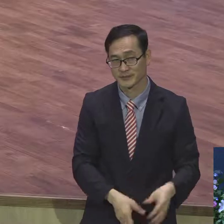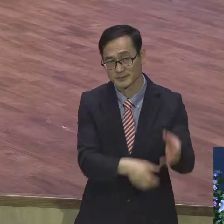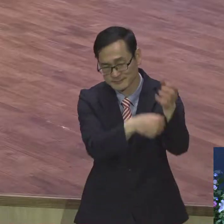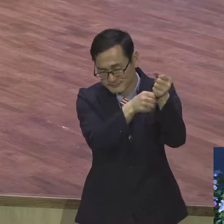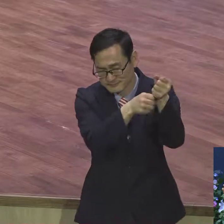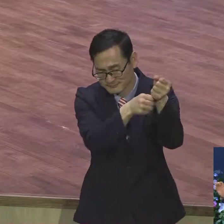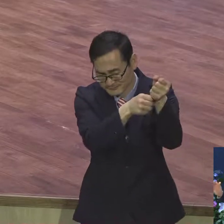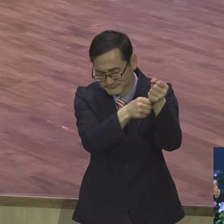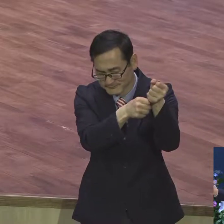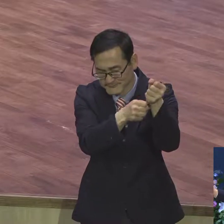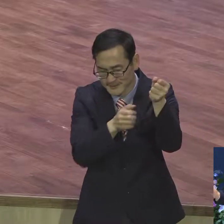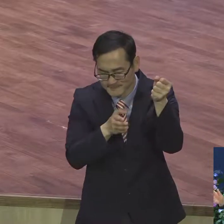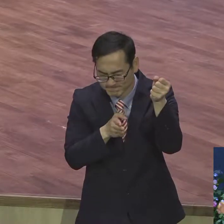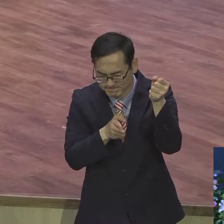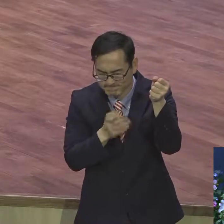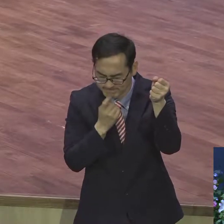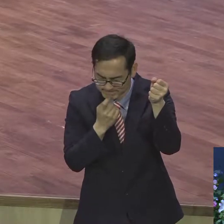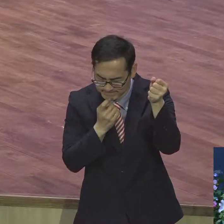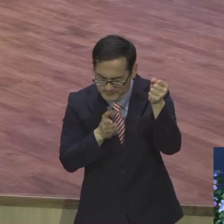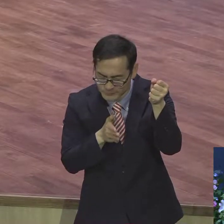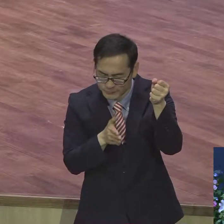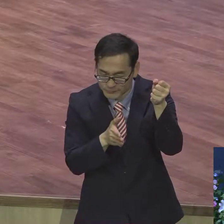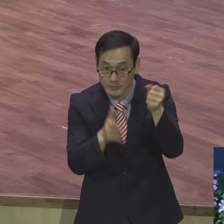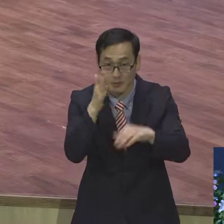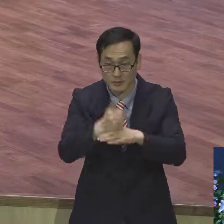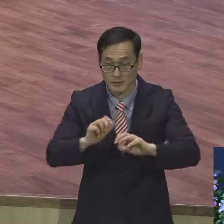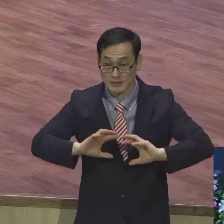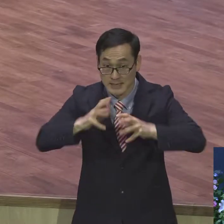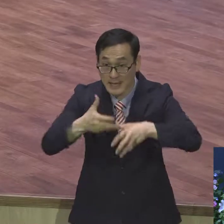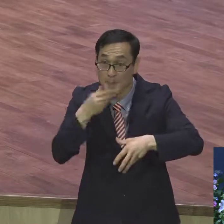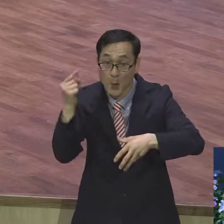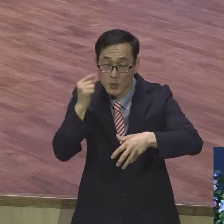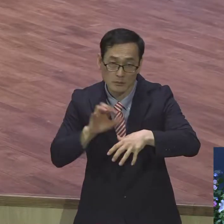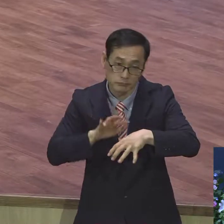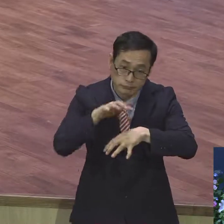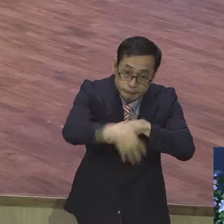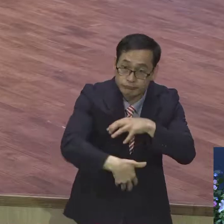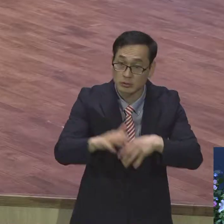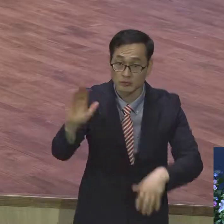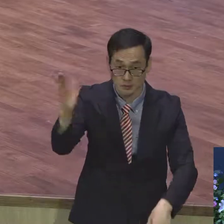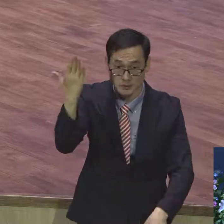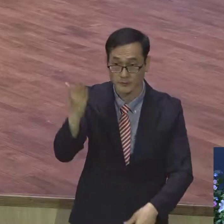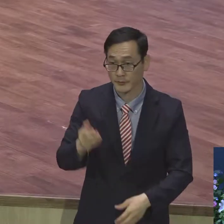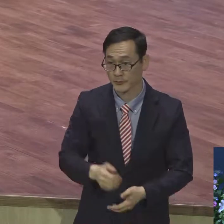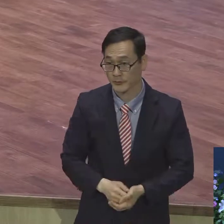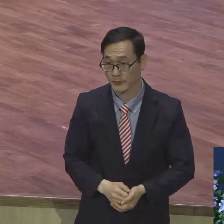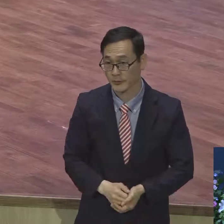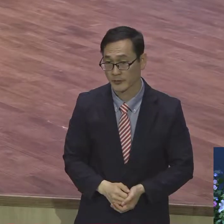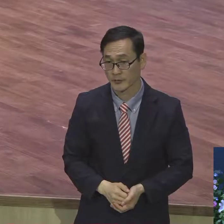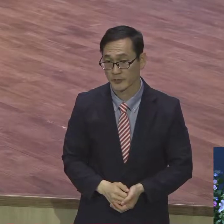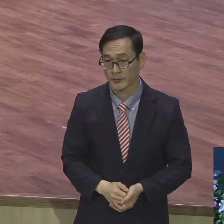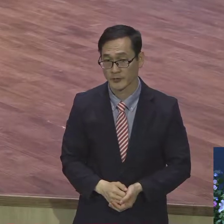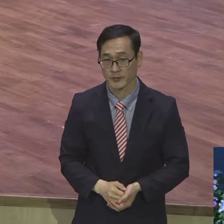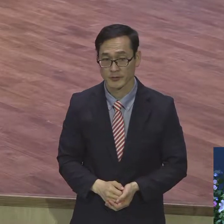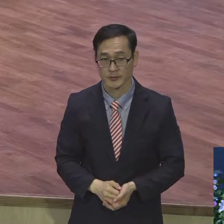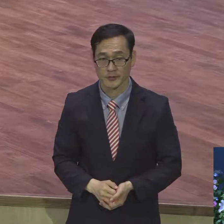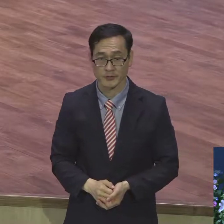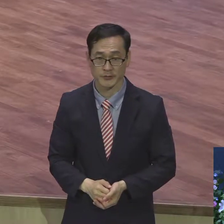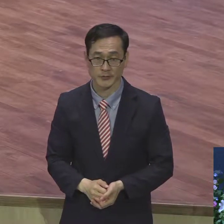말씀 따라가니까 전 세계로 확산시키는 초식이 됐다. 이 말이에요. 말씀을